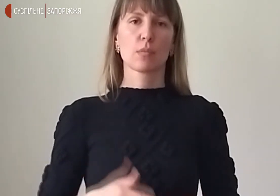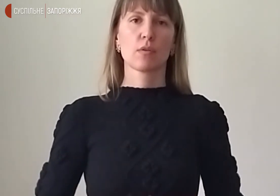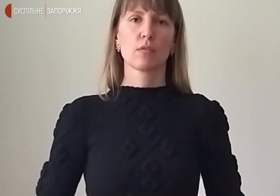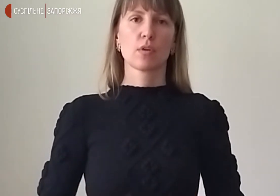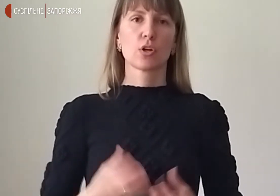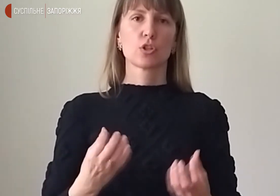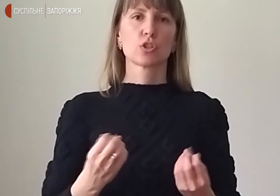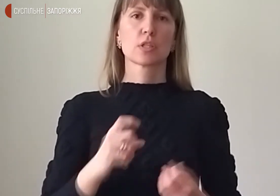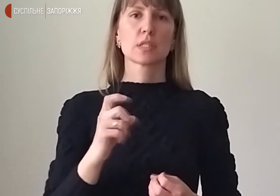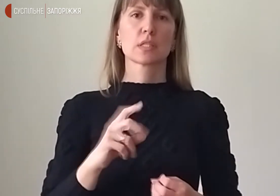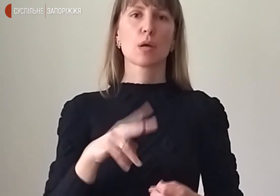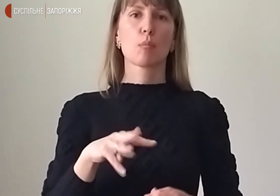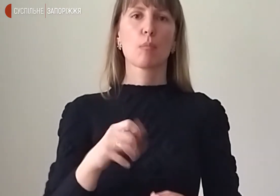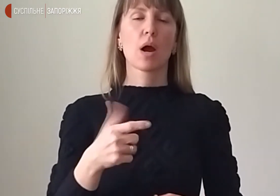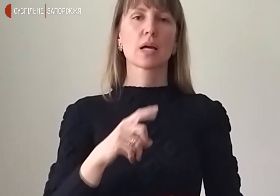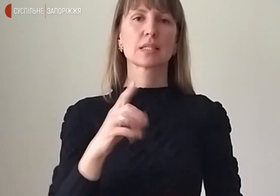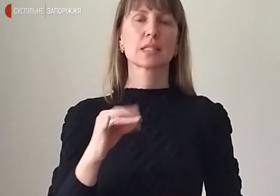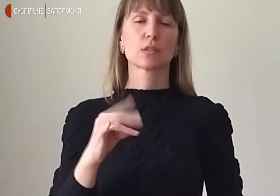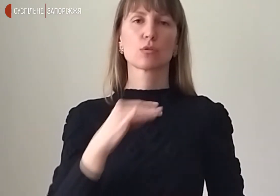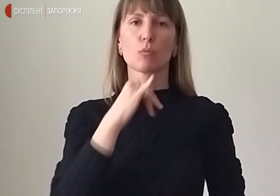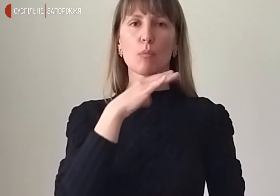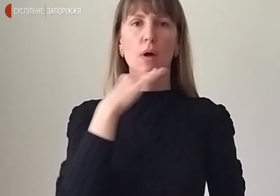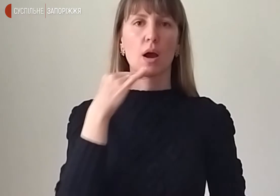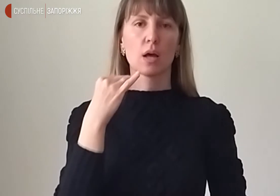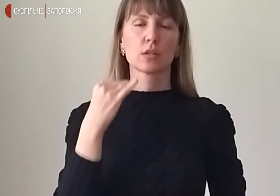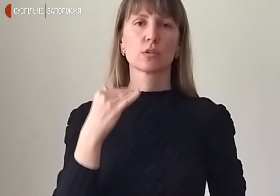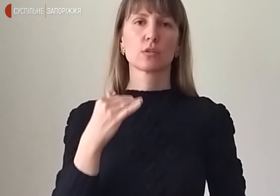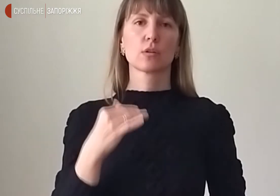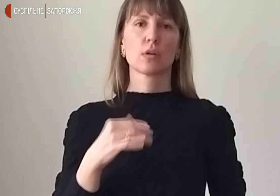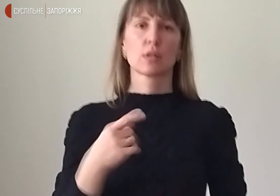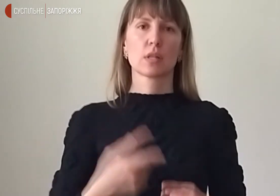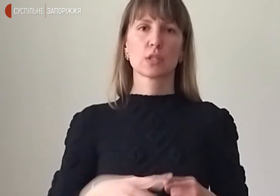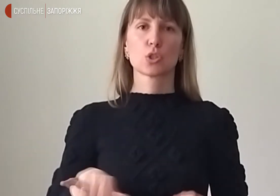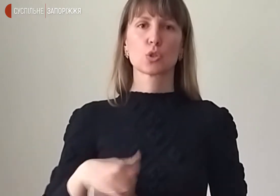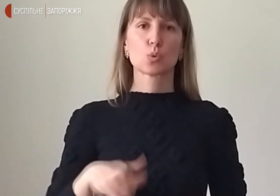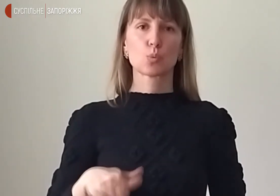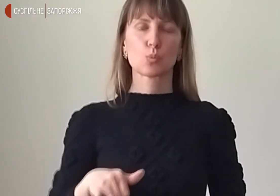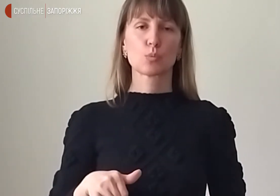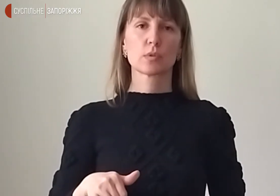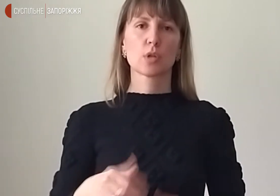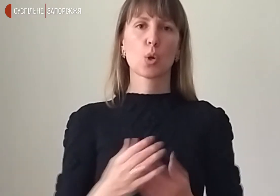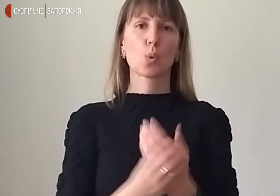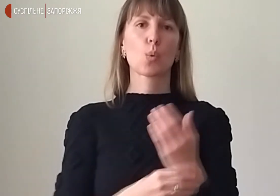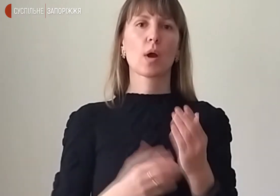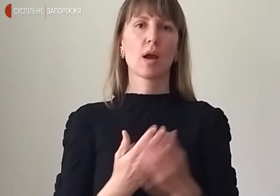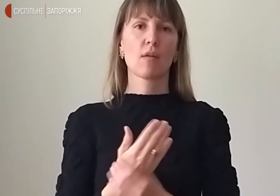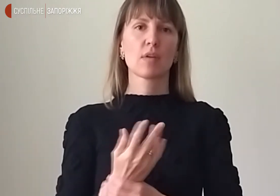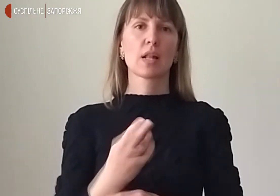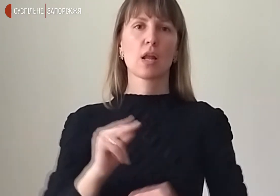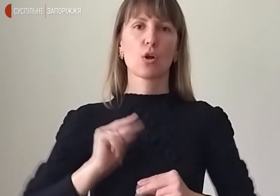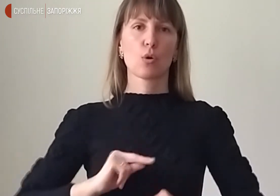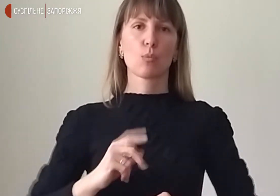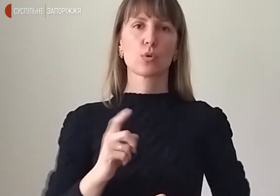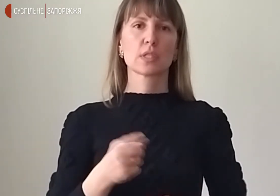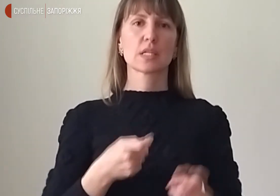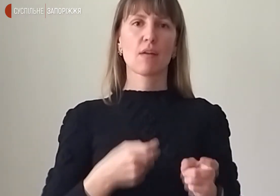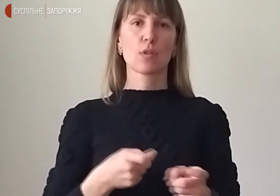Ще з магазинами, всі магазини багато. У цій сумці, рукавиці, звичайно, для роботи з автоматом. От